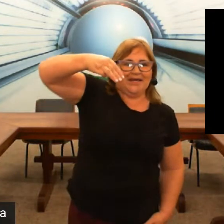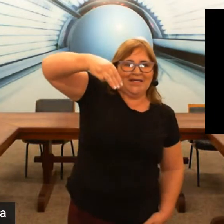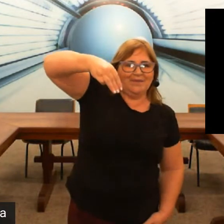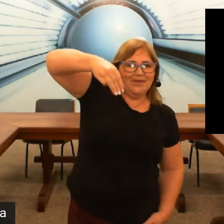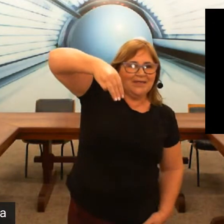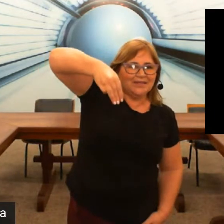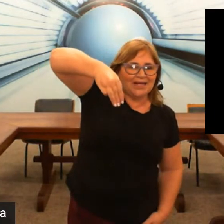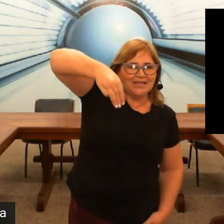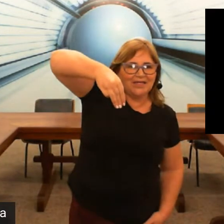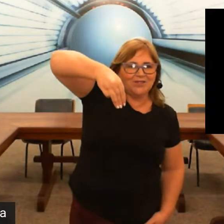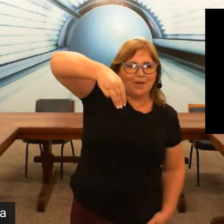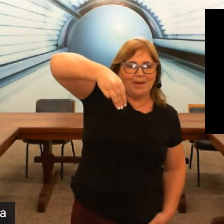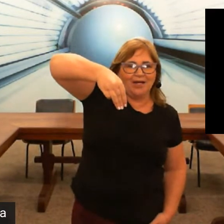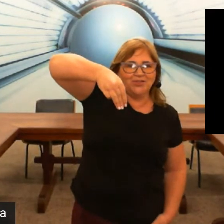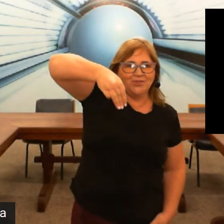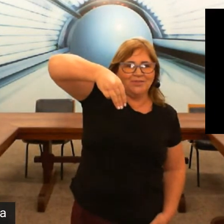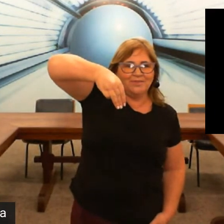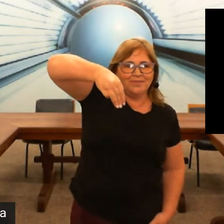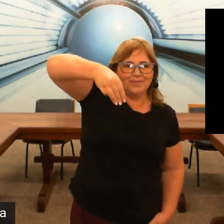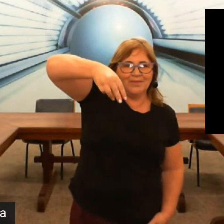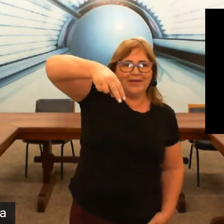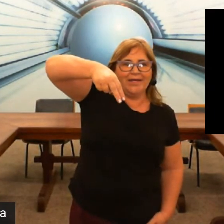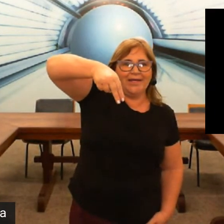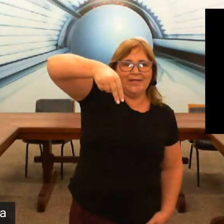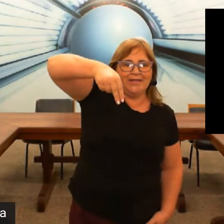M três dedos para baixo N